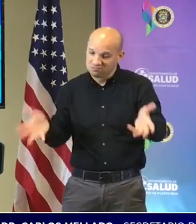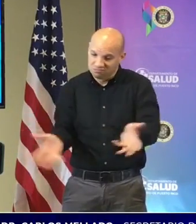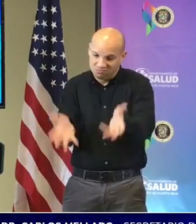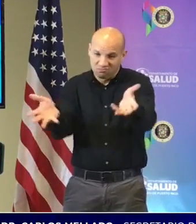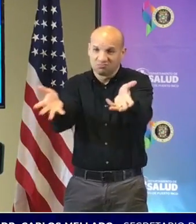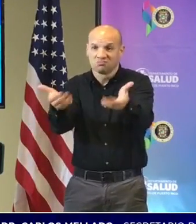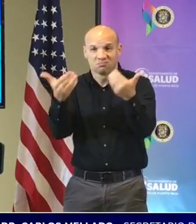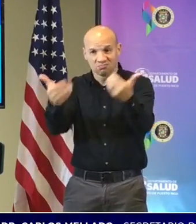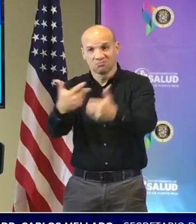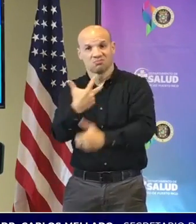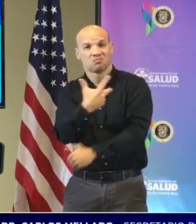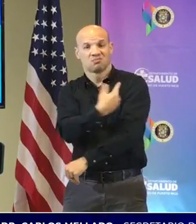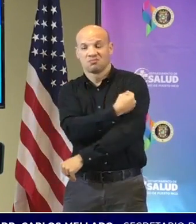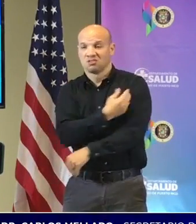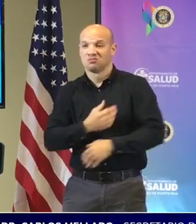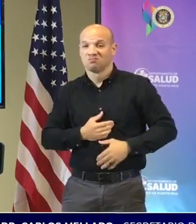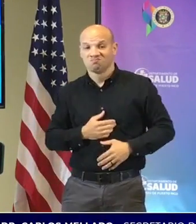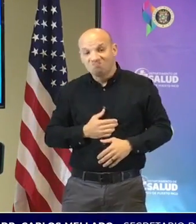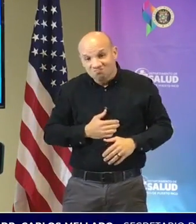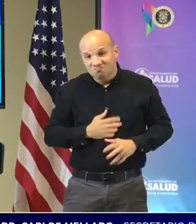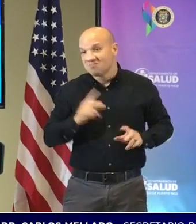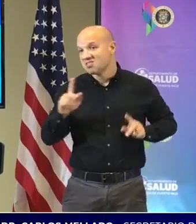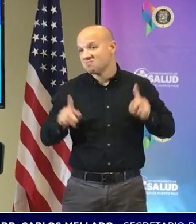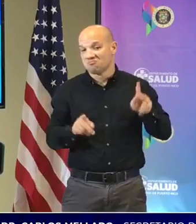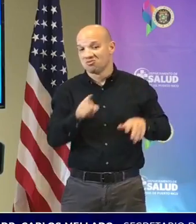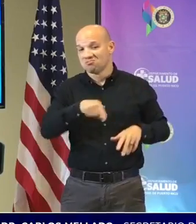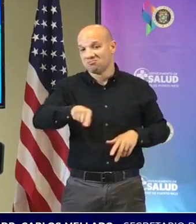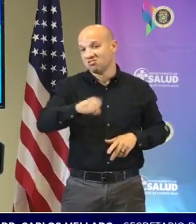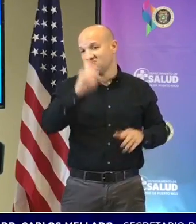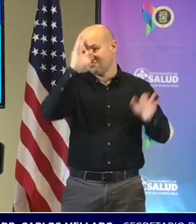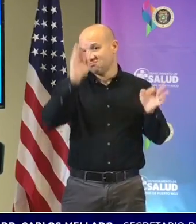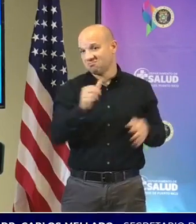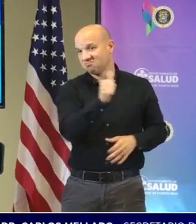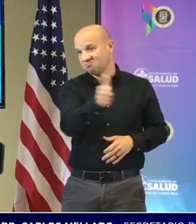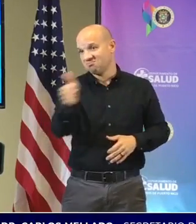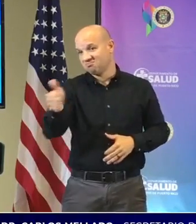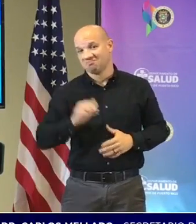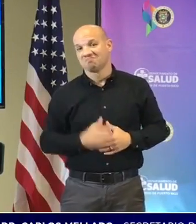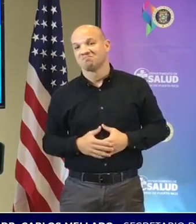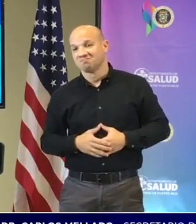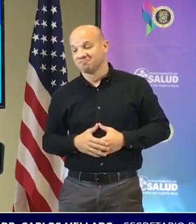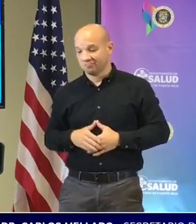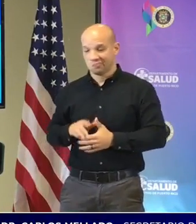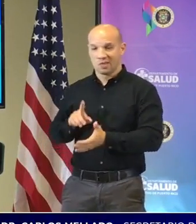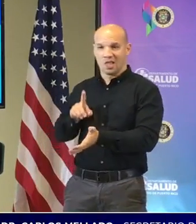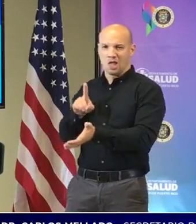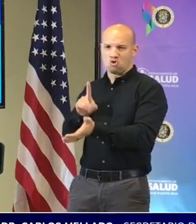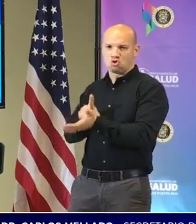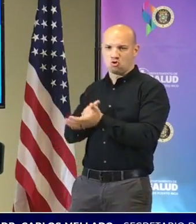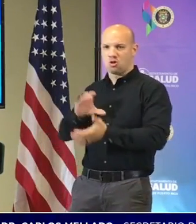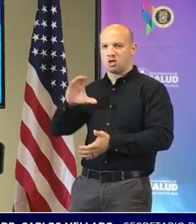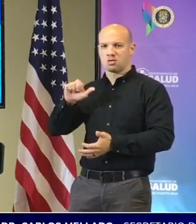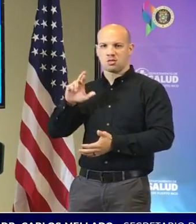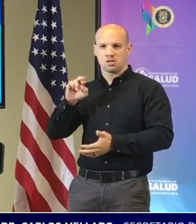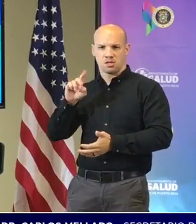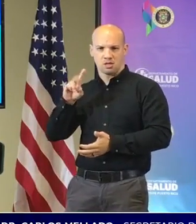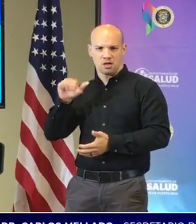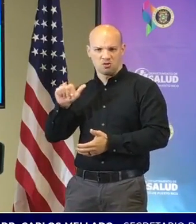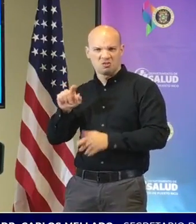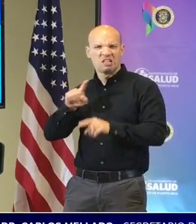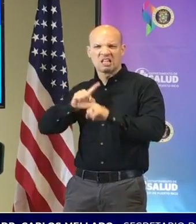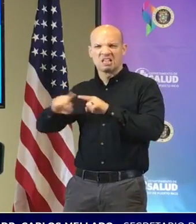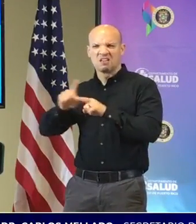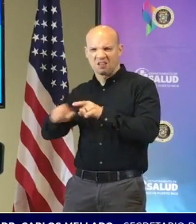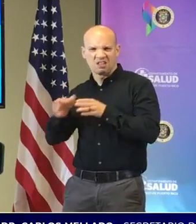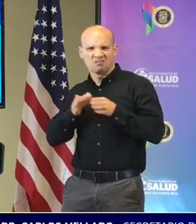la vacunación estar en manos de la ciudadanía poder acudir a la vacunación o no la doctora Cardona tiene diferentes estrategias como una que hay